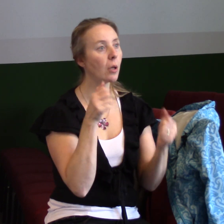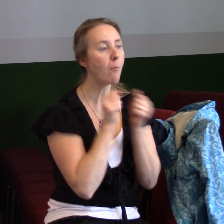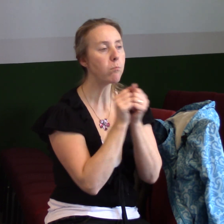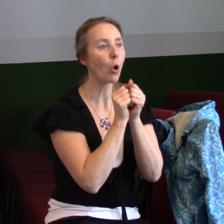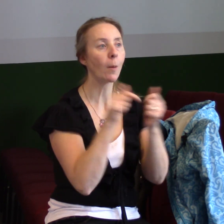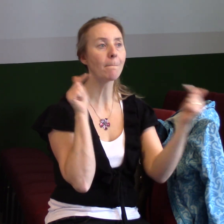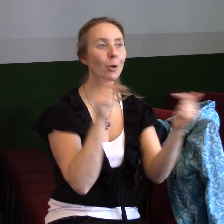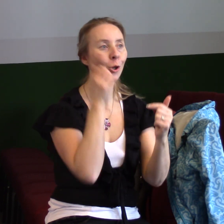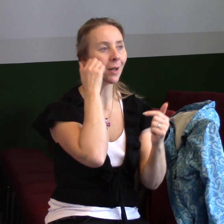My bojujeme proti duchově.